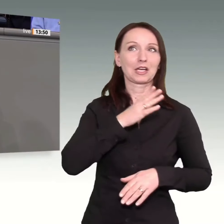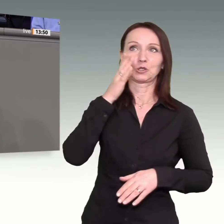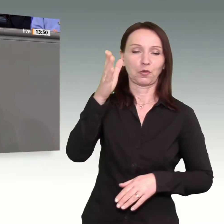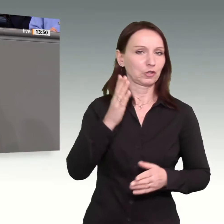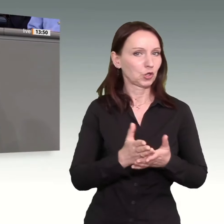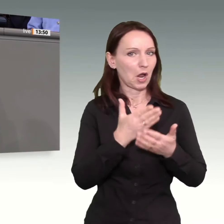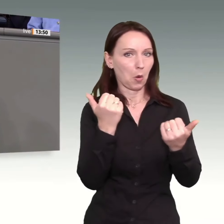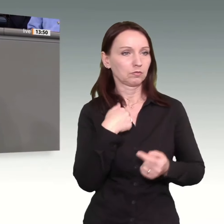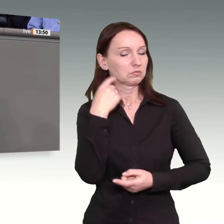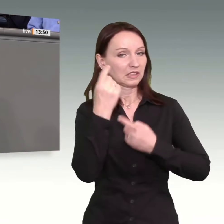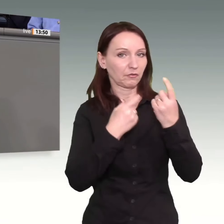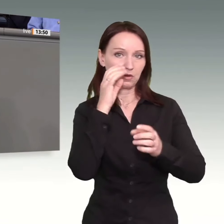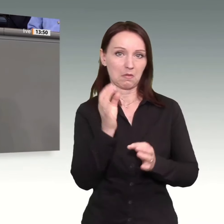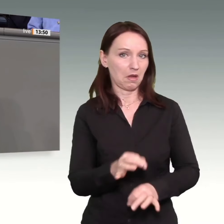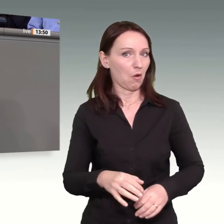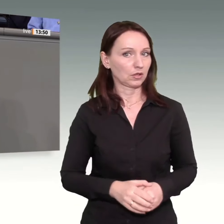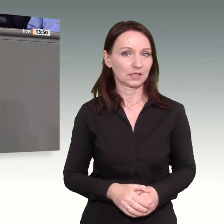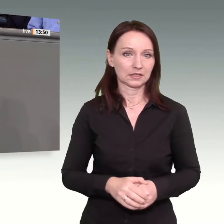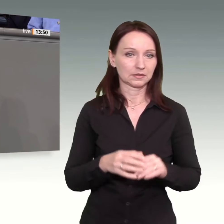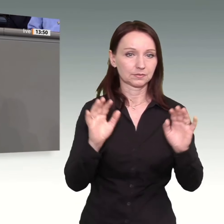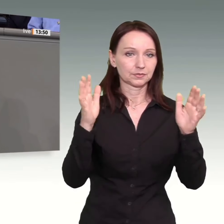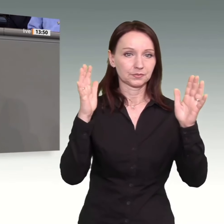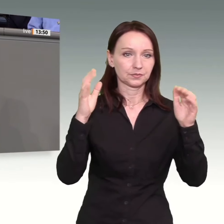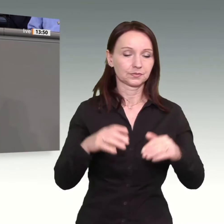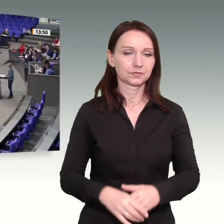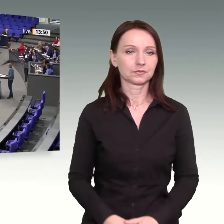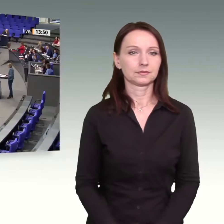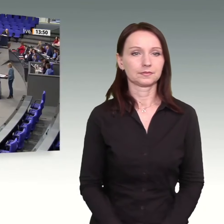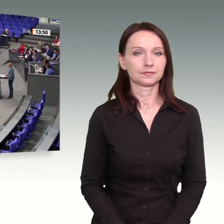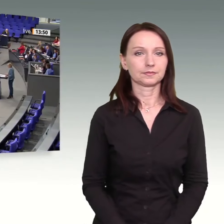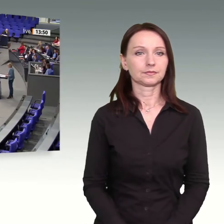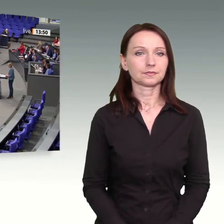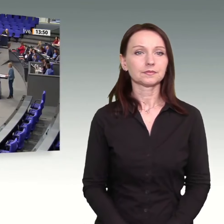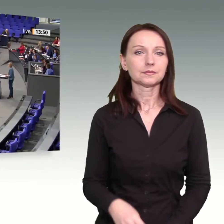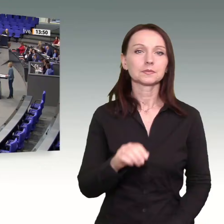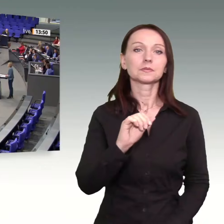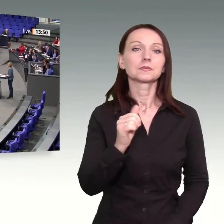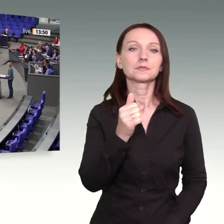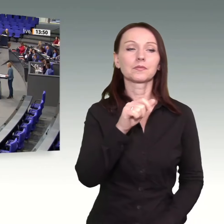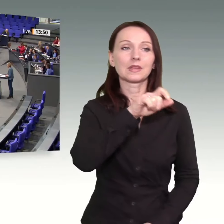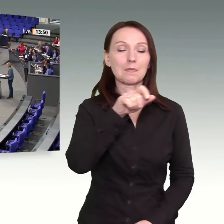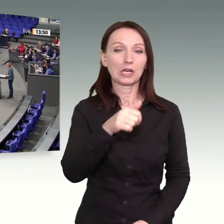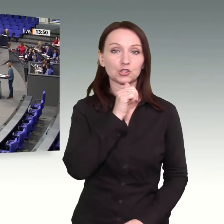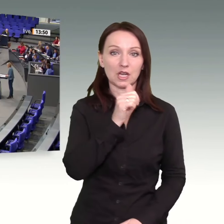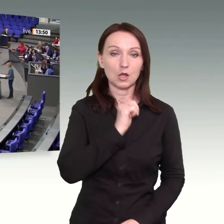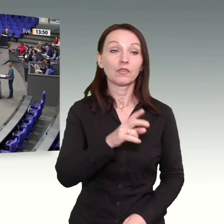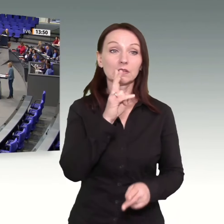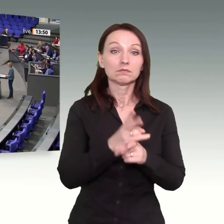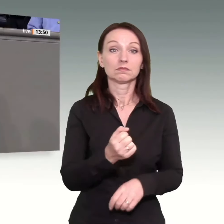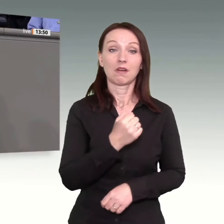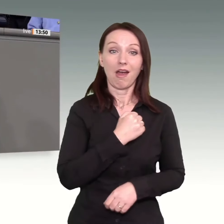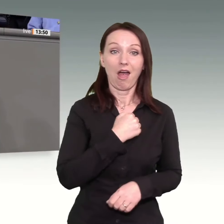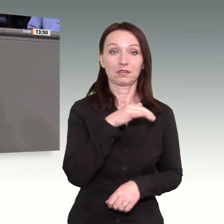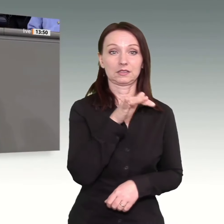denken. Gerade junge Menschen haben regelrecht Angst. Sie glauben nicht mehr, dass die